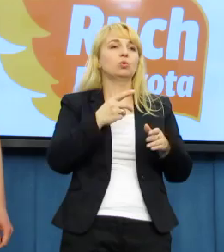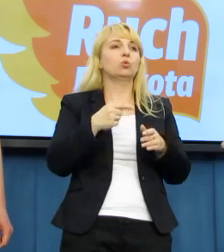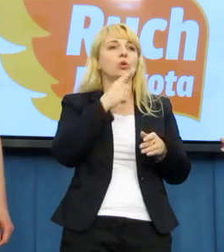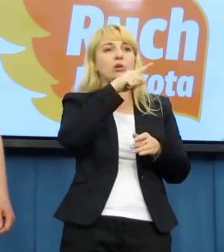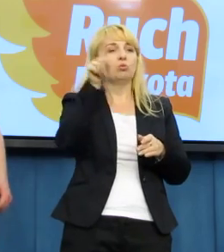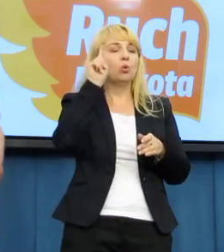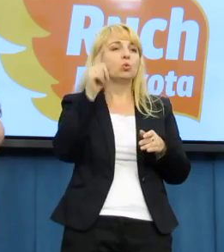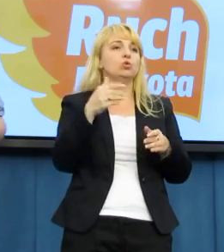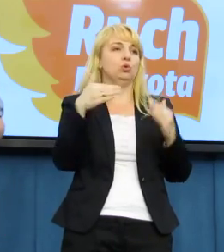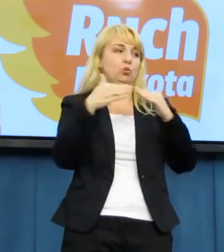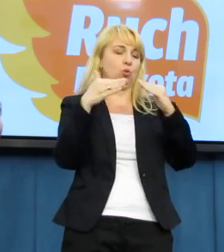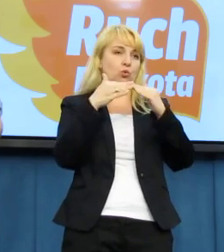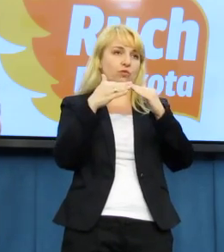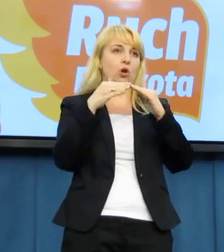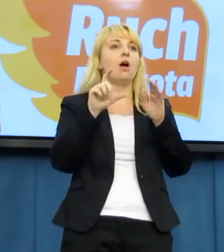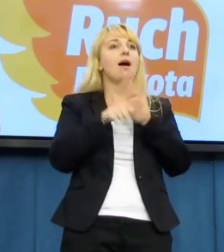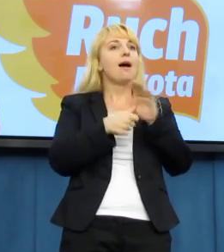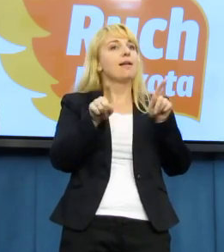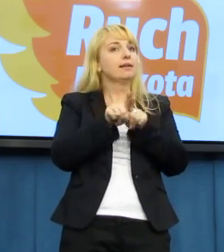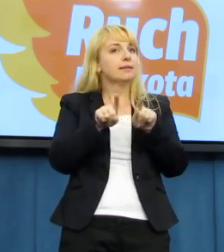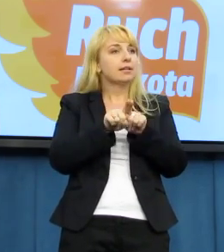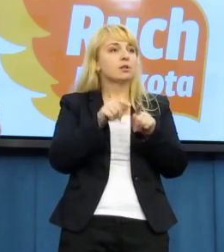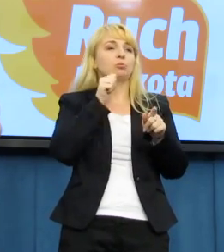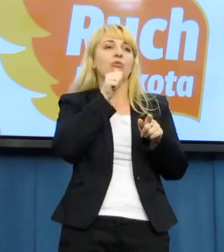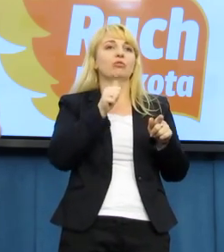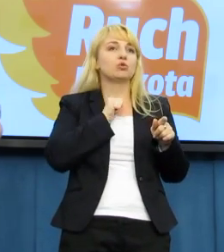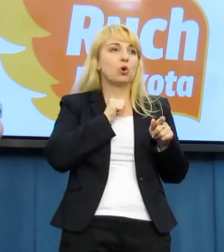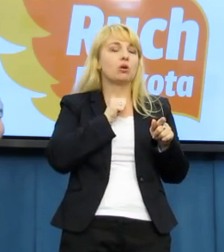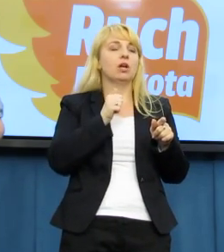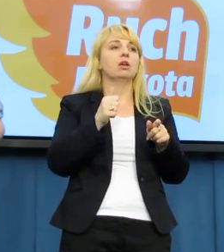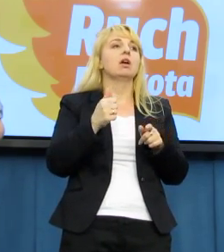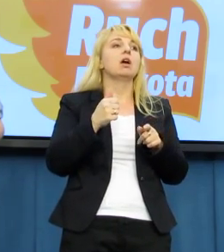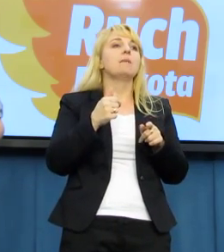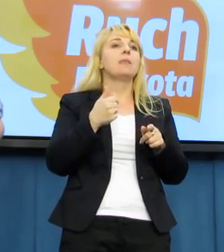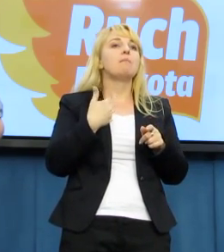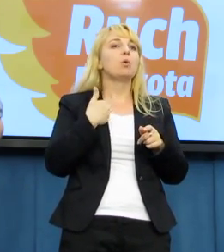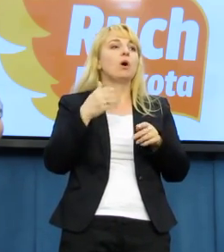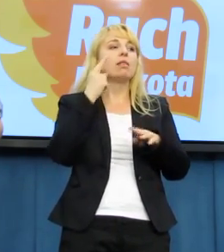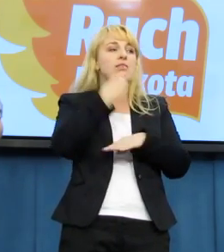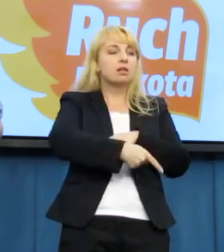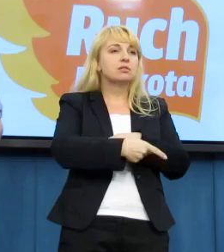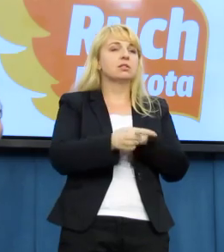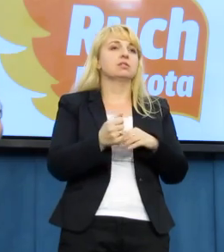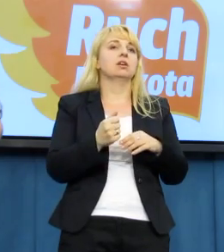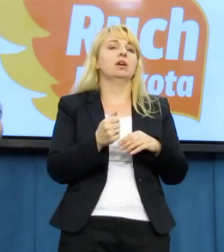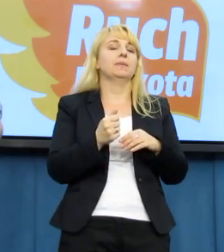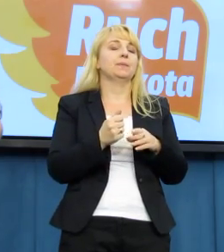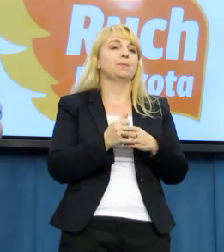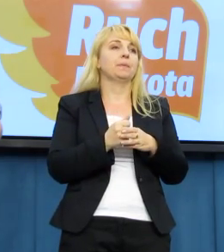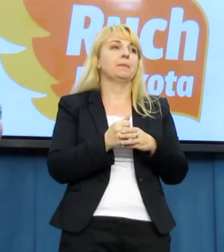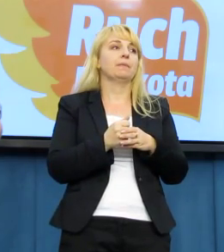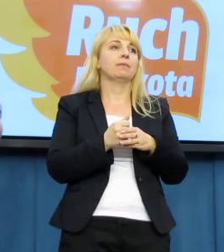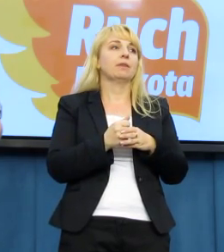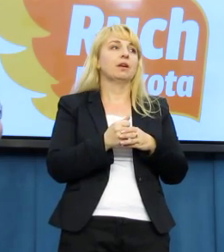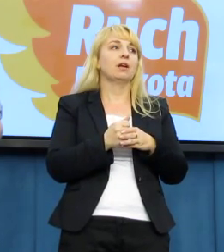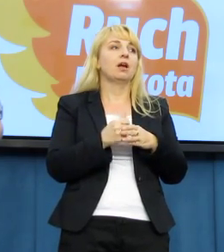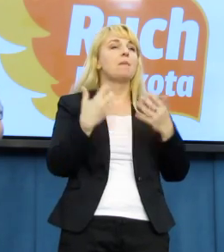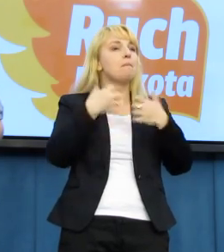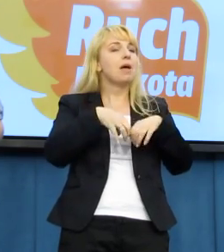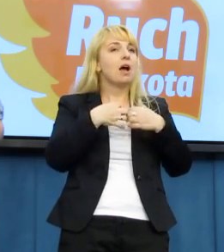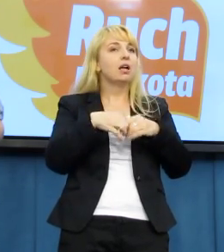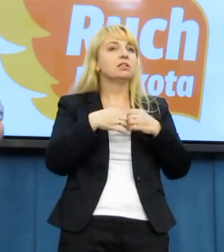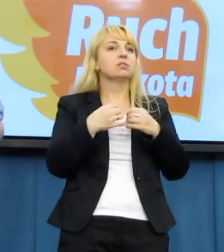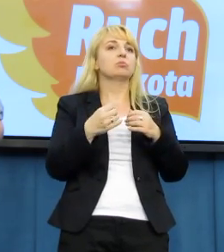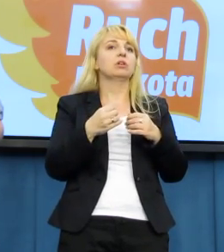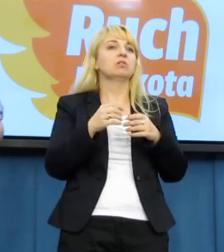też zwrócić uwagę na wczorajszą decyzję takiego mechanizmu